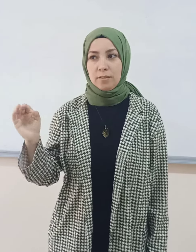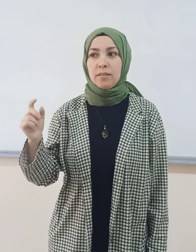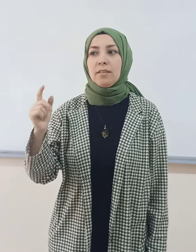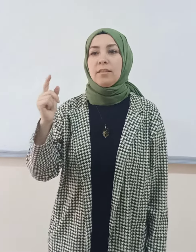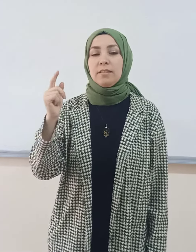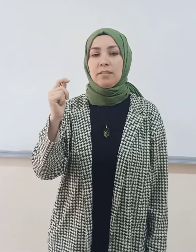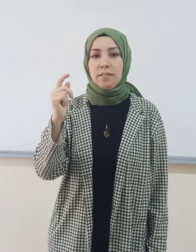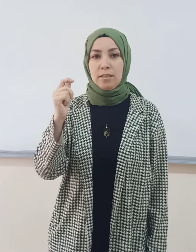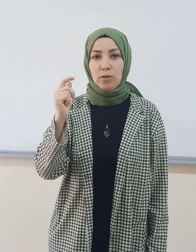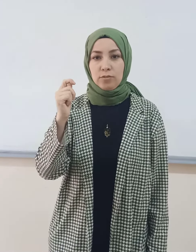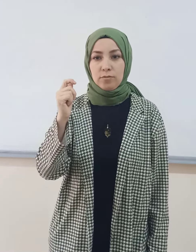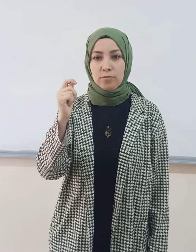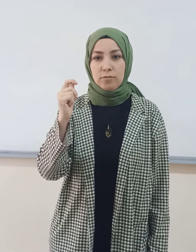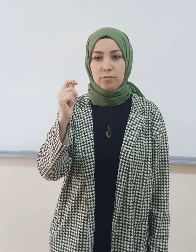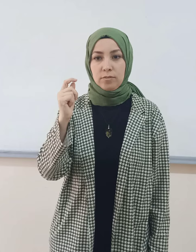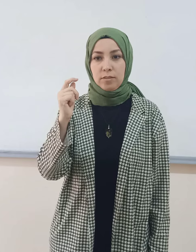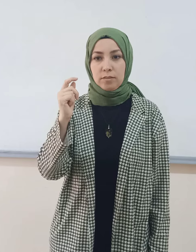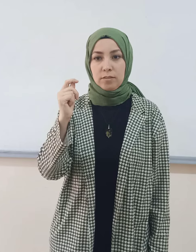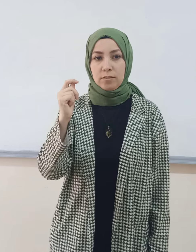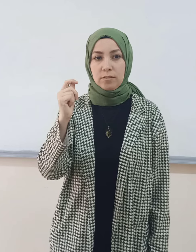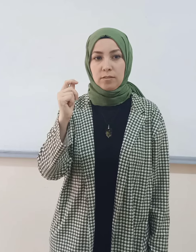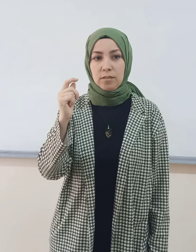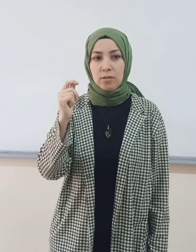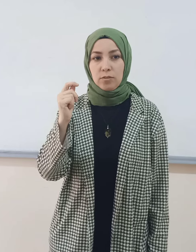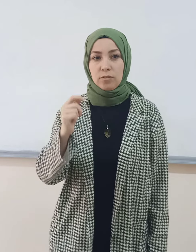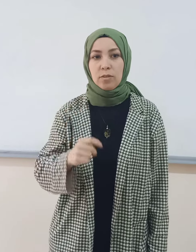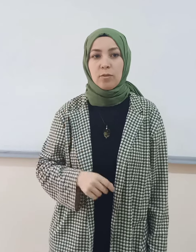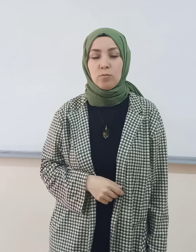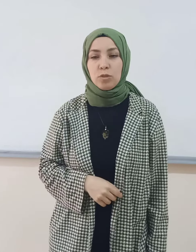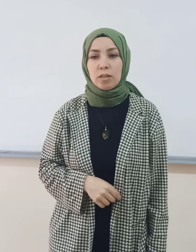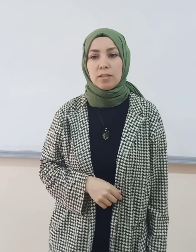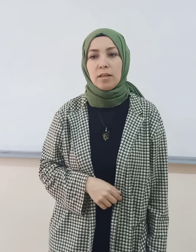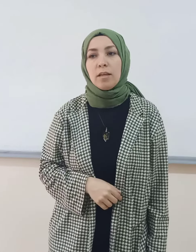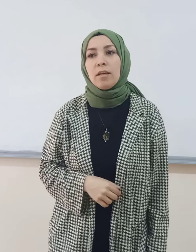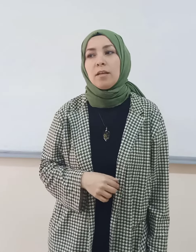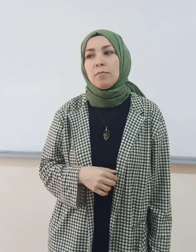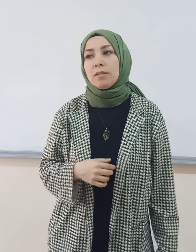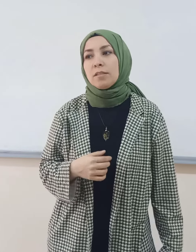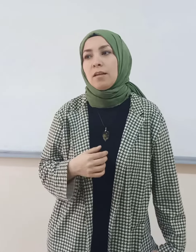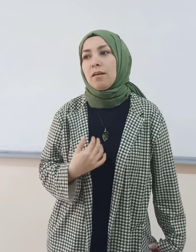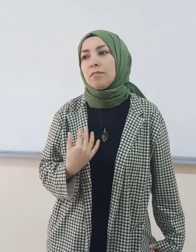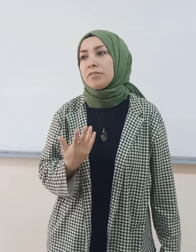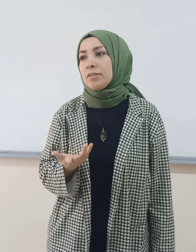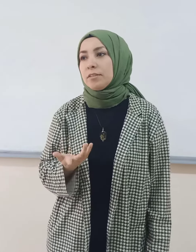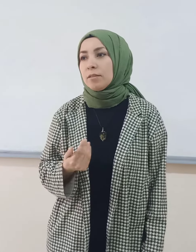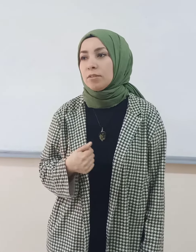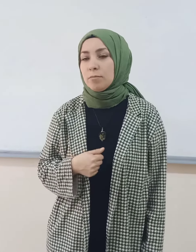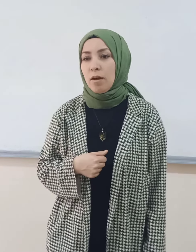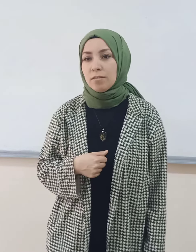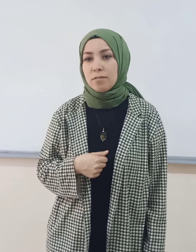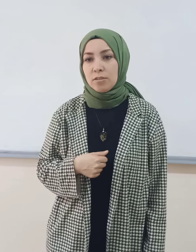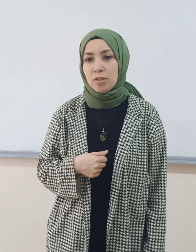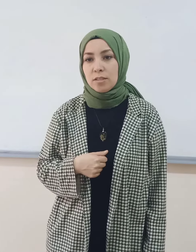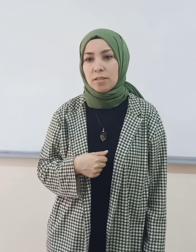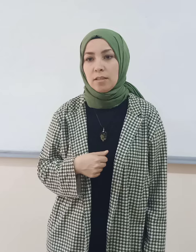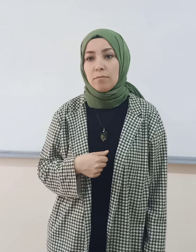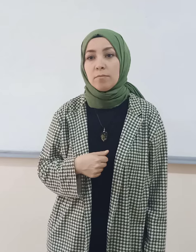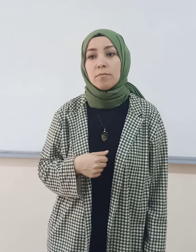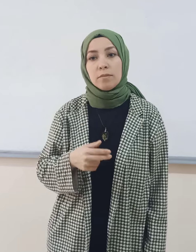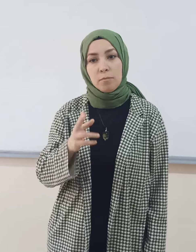trilyon. Evet. Trilyon. Bu şekilde. Mesela şimdi ne diyelim? 26 diyeceğiz diyelim. Tamam